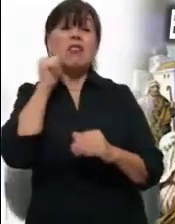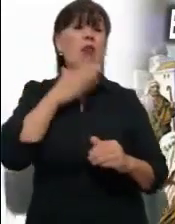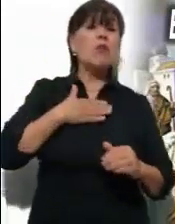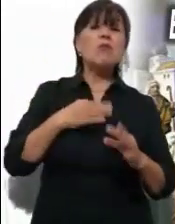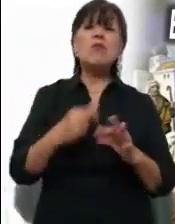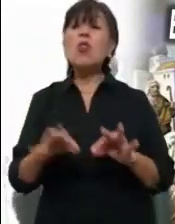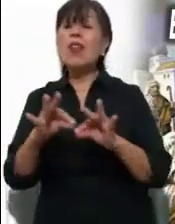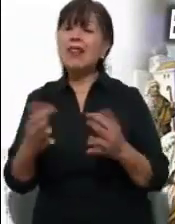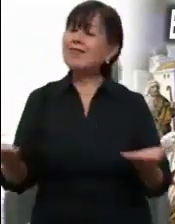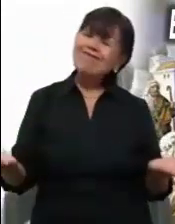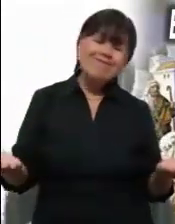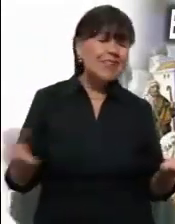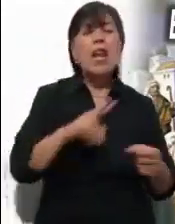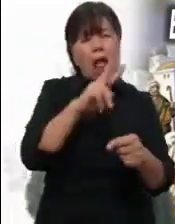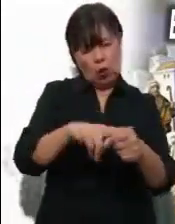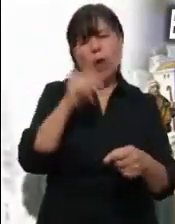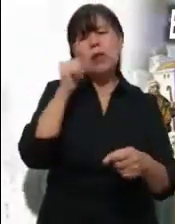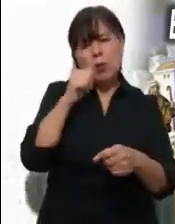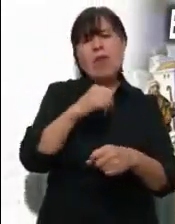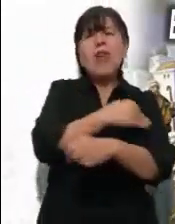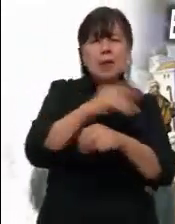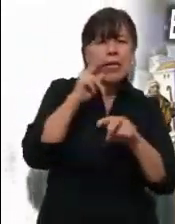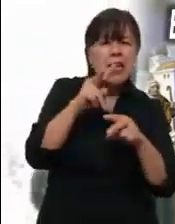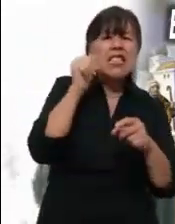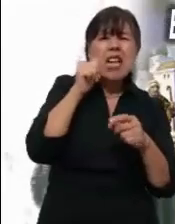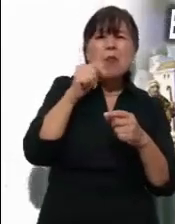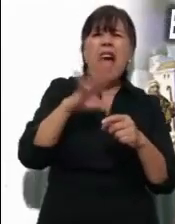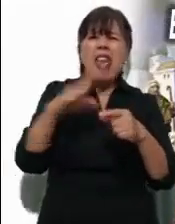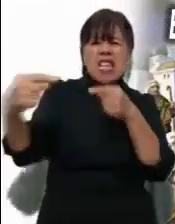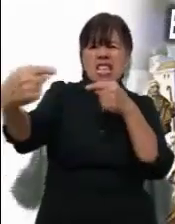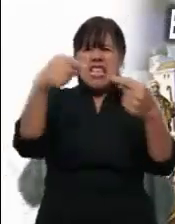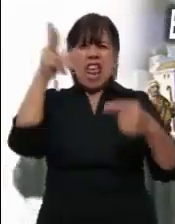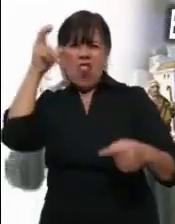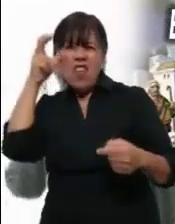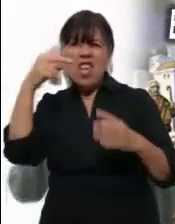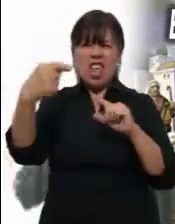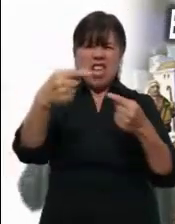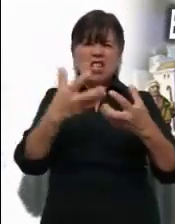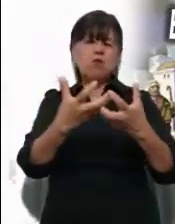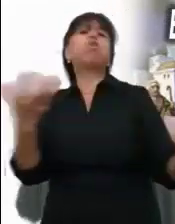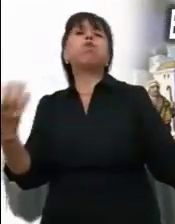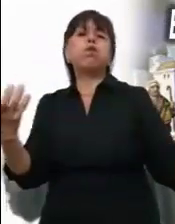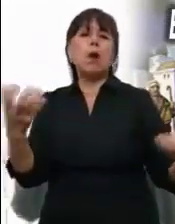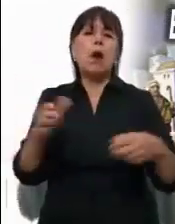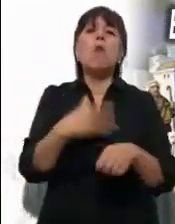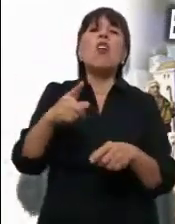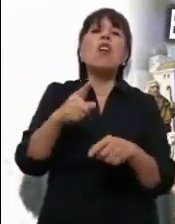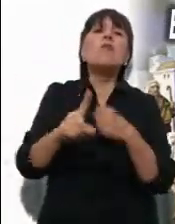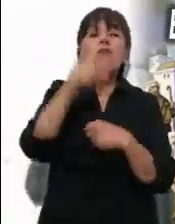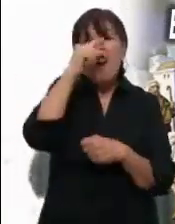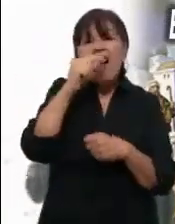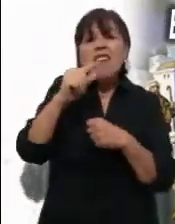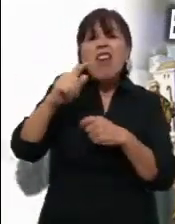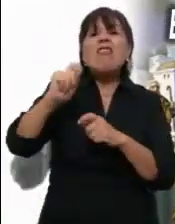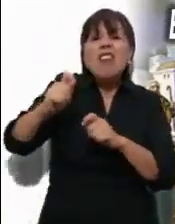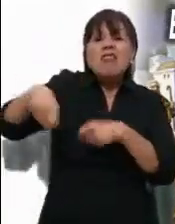No es raro que una familia acabe destruida por los pleitos y envidias a causa de las herencias, de las